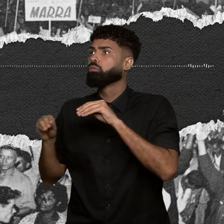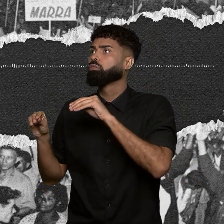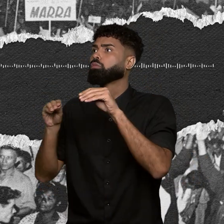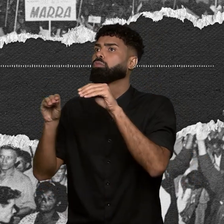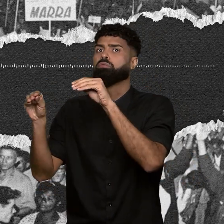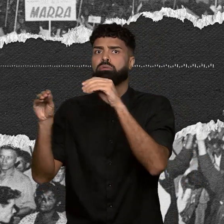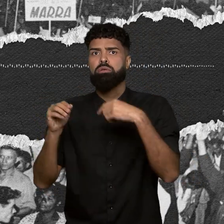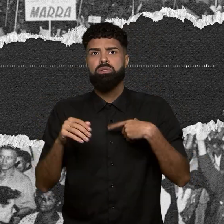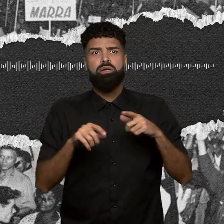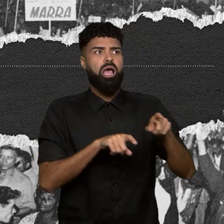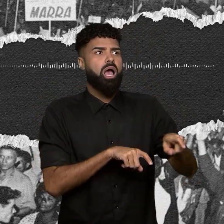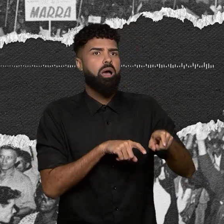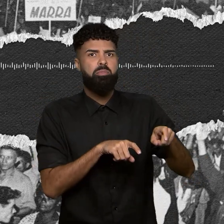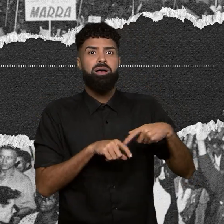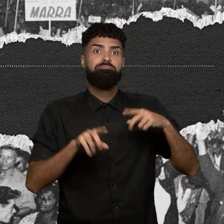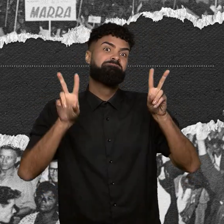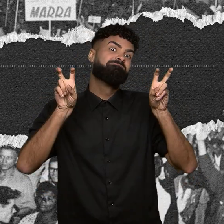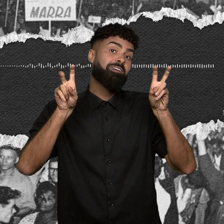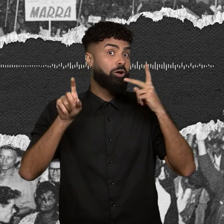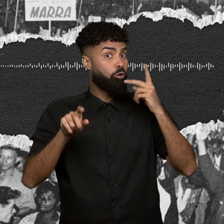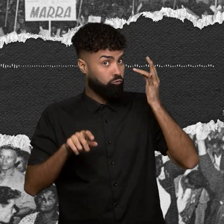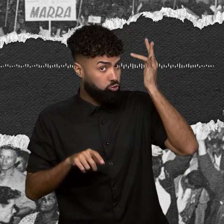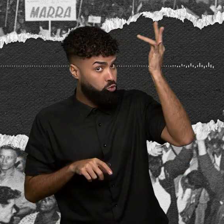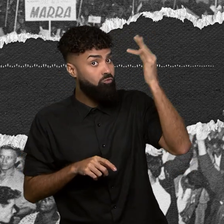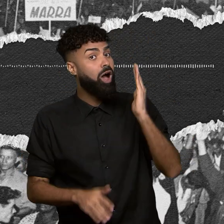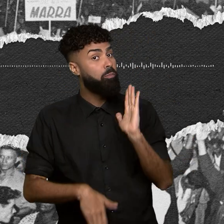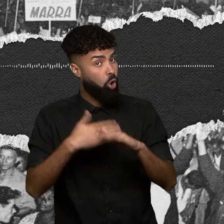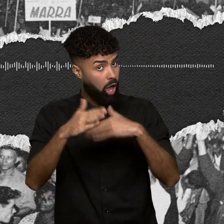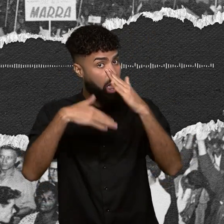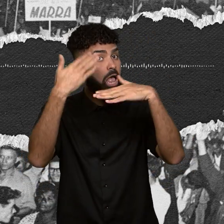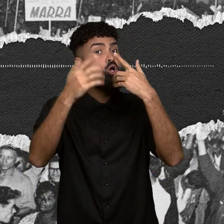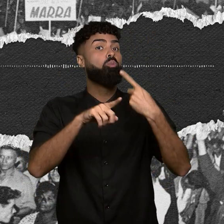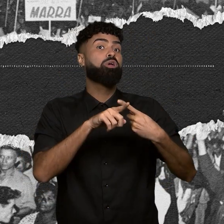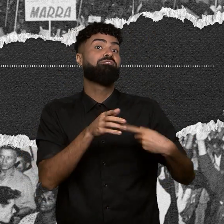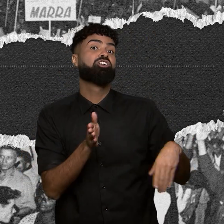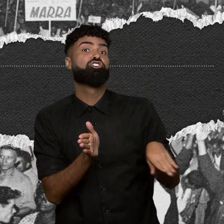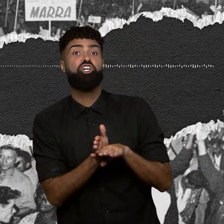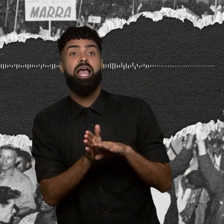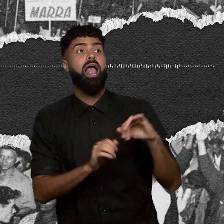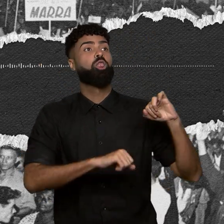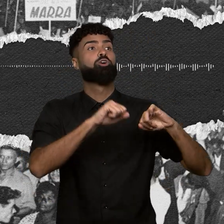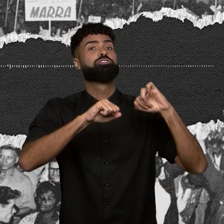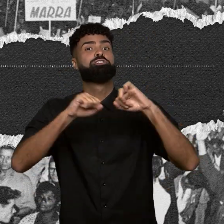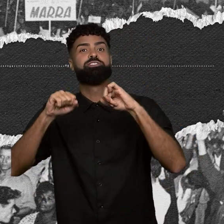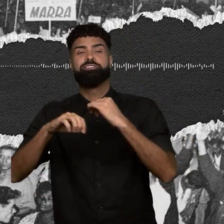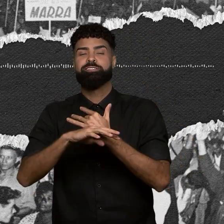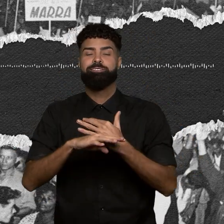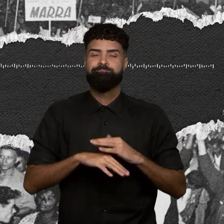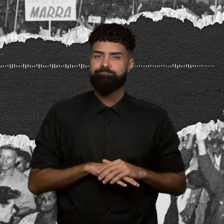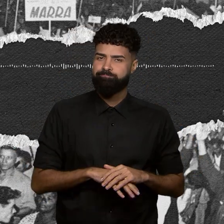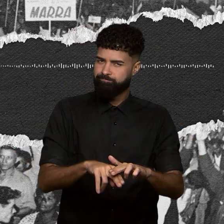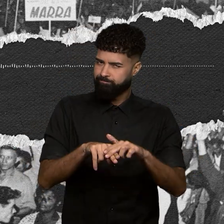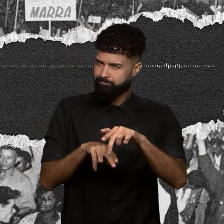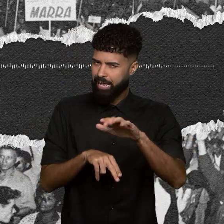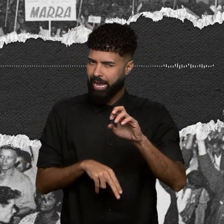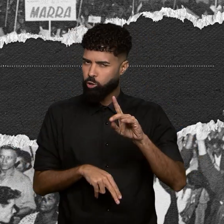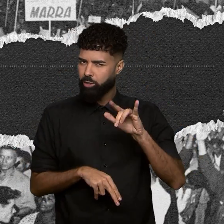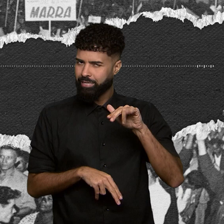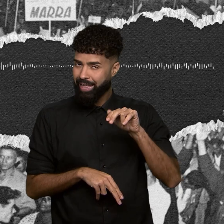promessa de um tal progresso que chegaria com a industrialização das cidades. Não é por acaso que Carolina era uma mulher preta que